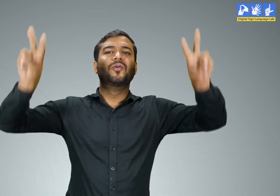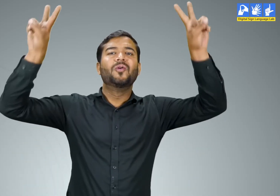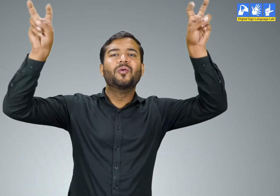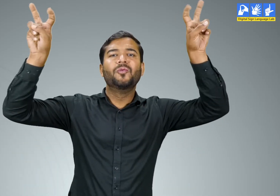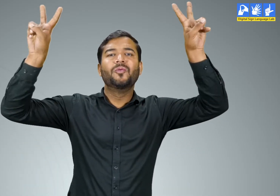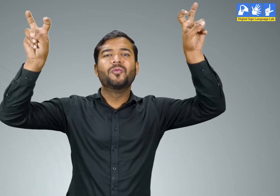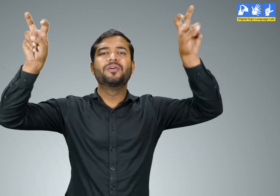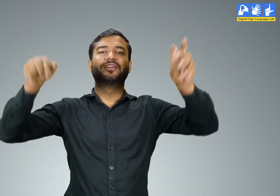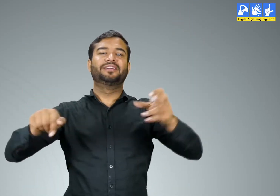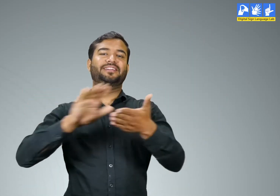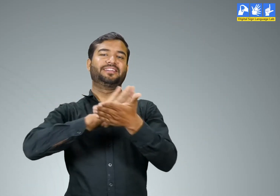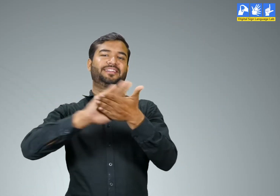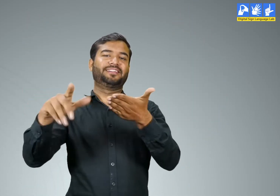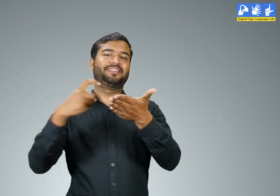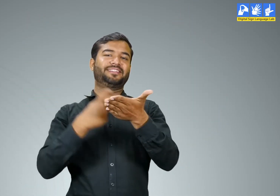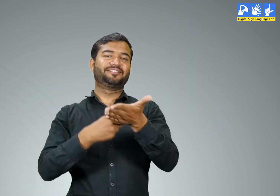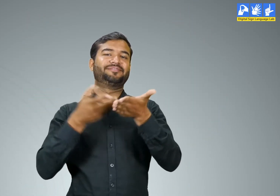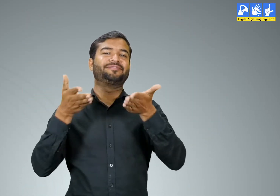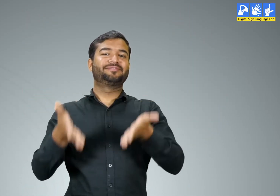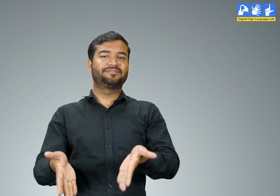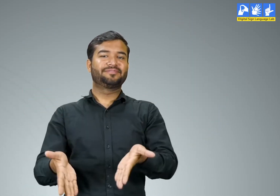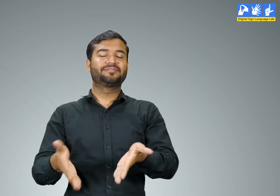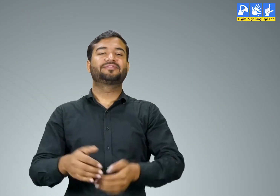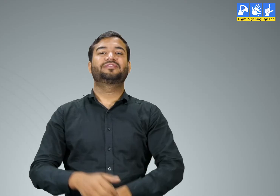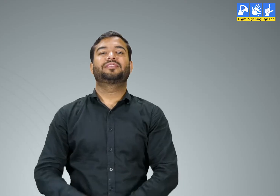आज का विश्य है हर्याना के चिले